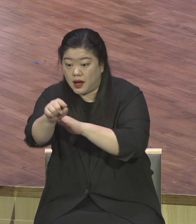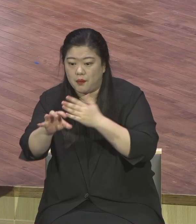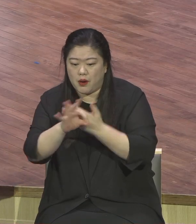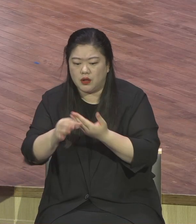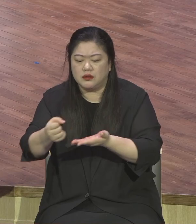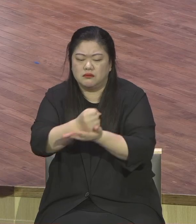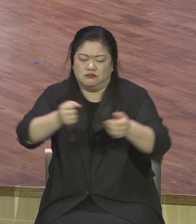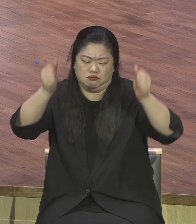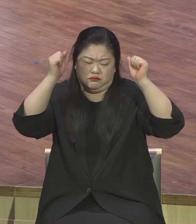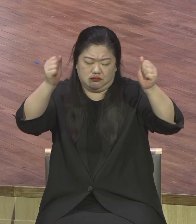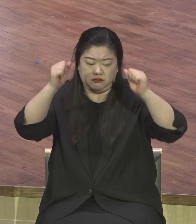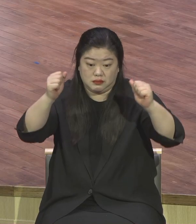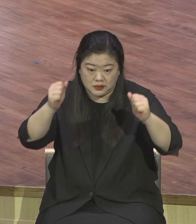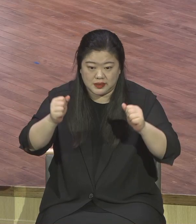무속인 출신들과 함께